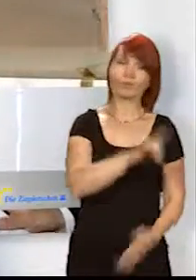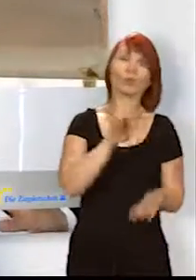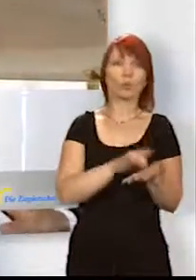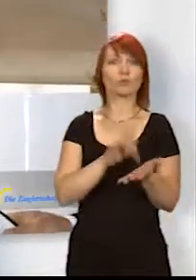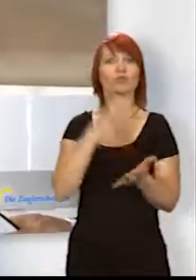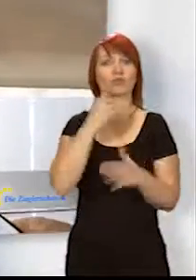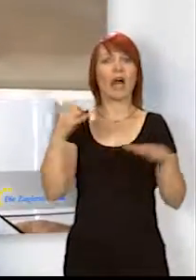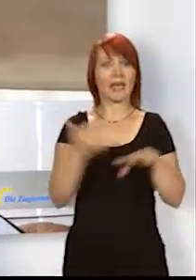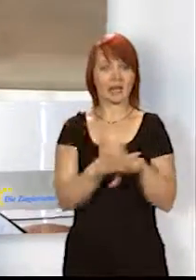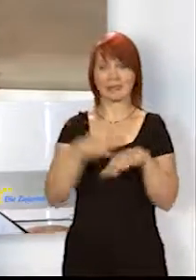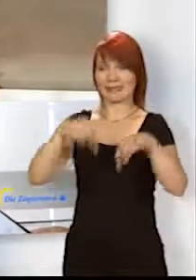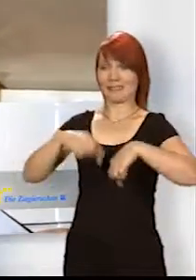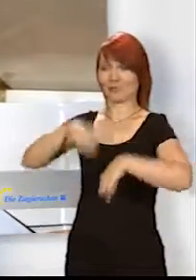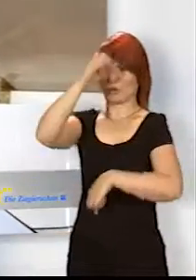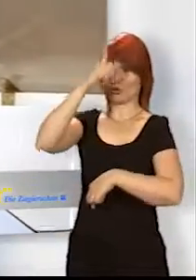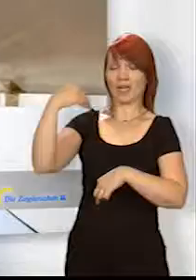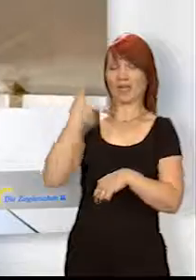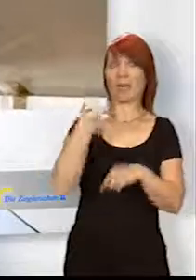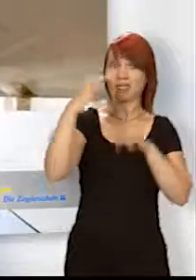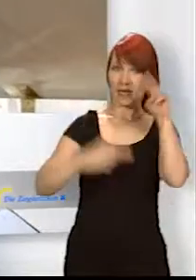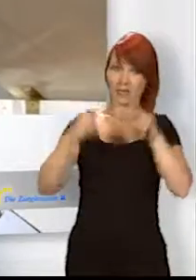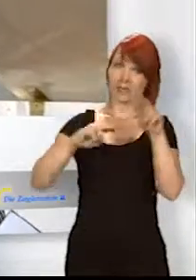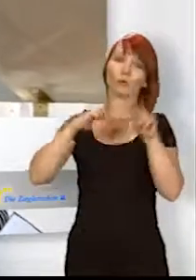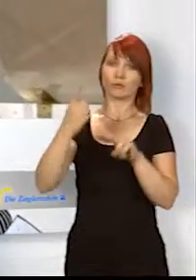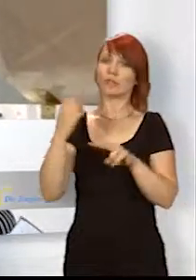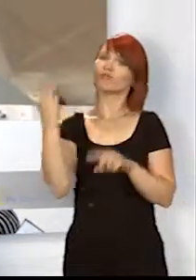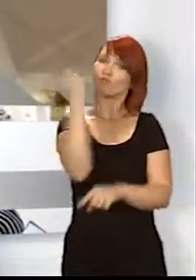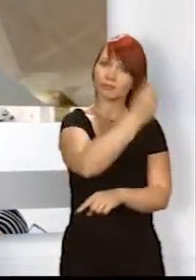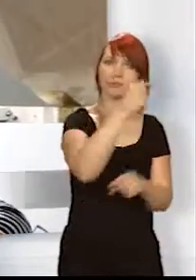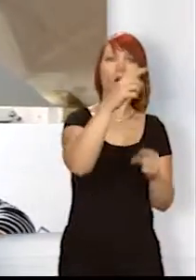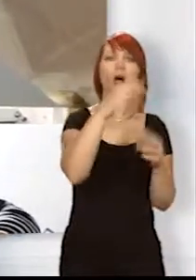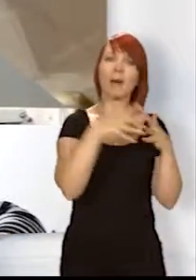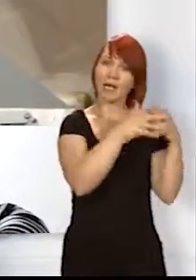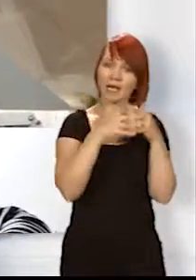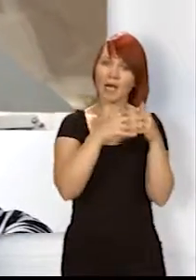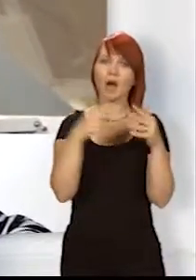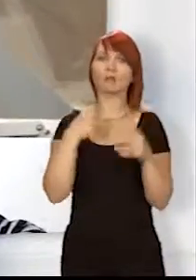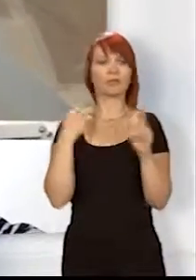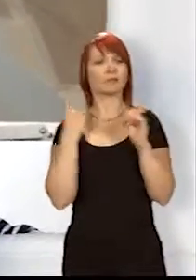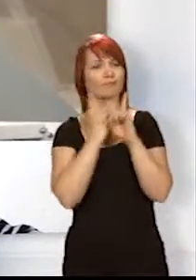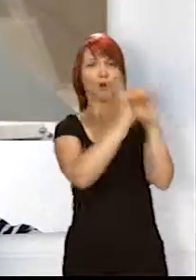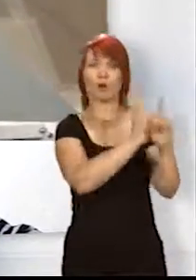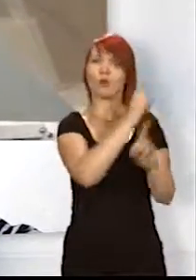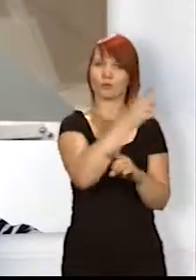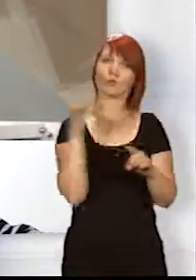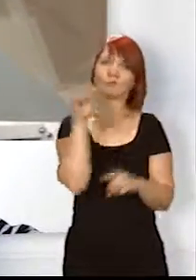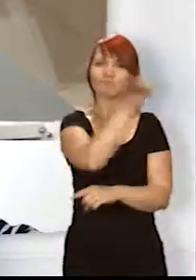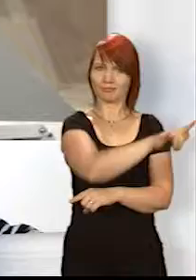in Deutschland kennengelernt und dann bin ich ihm gefolgt nach den USA. Und dann bin ich nicht mehr auf der Bühne gewesen,